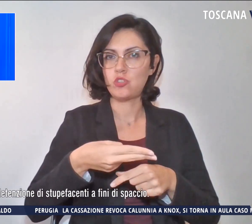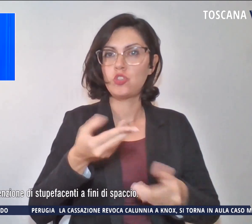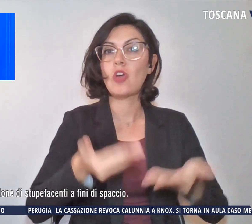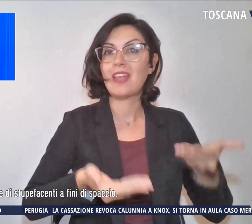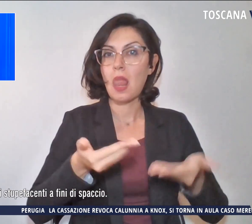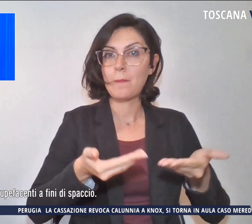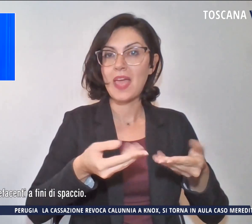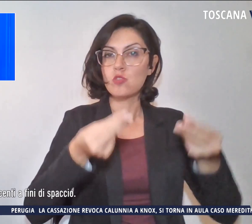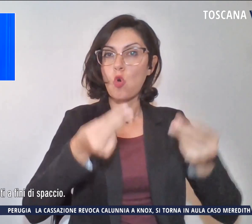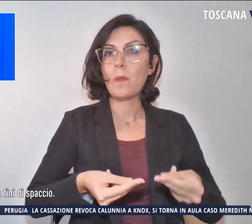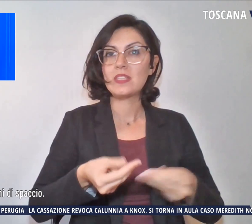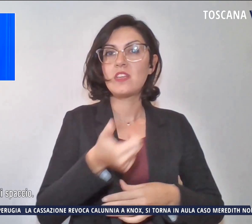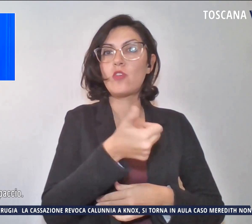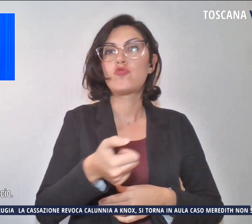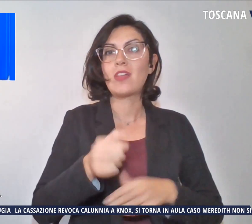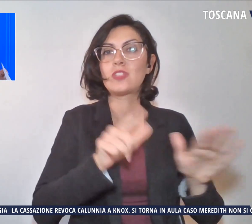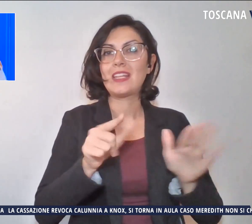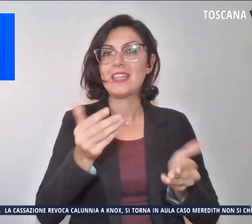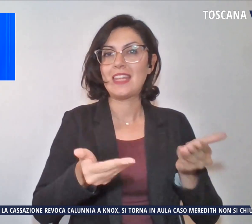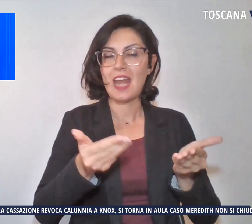177 grammi.